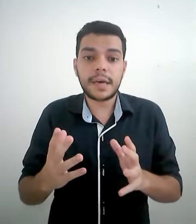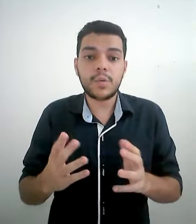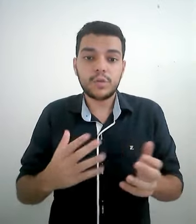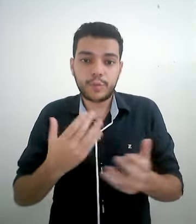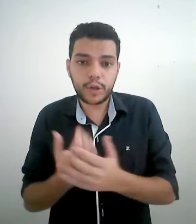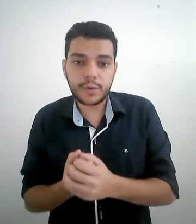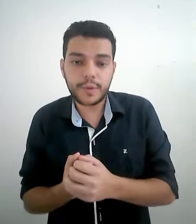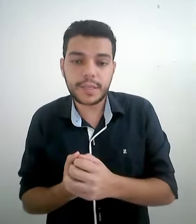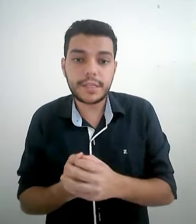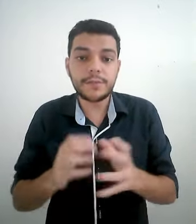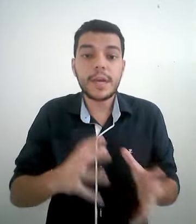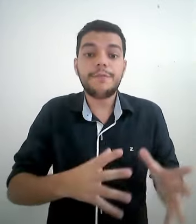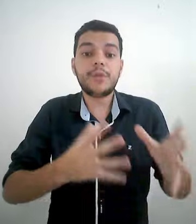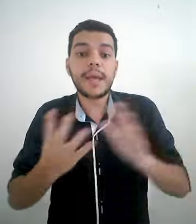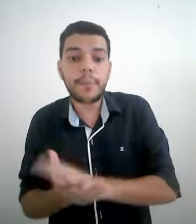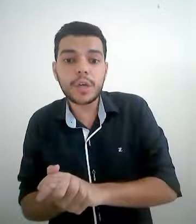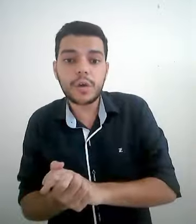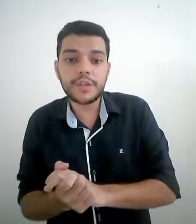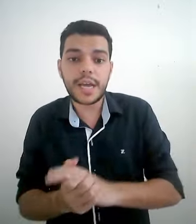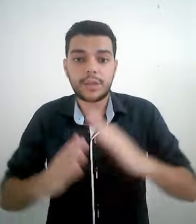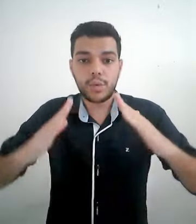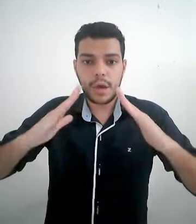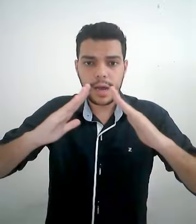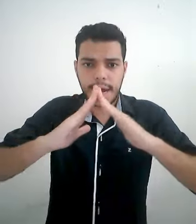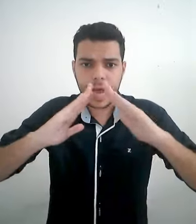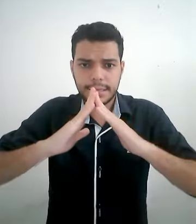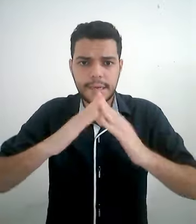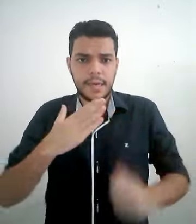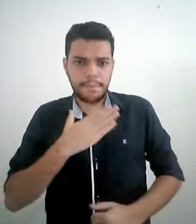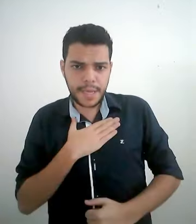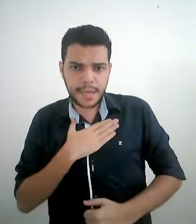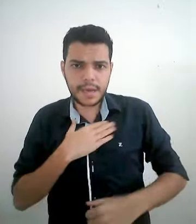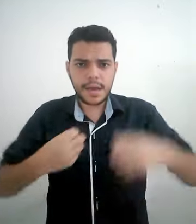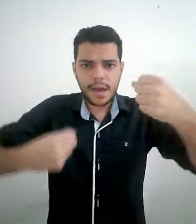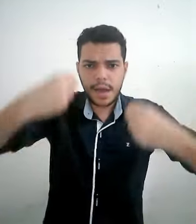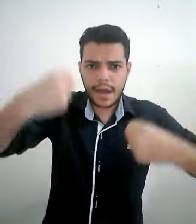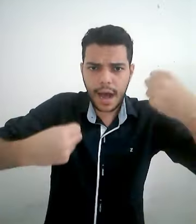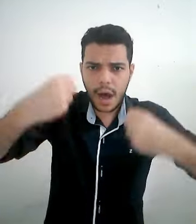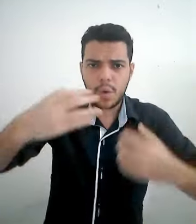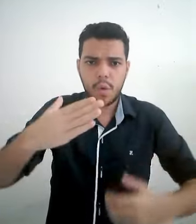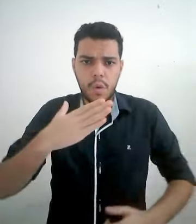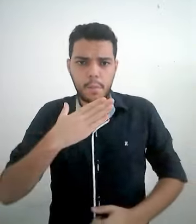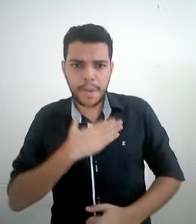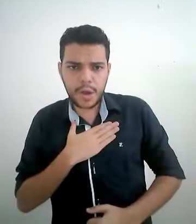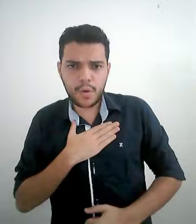dos pronomes possessivos venham depois do objeto. Casa, minha, carro, meu,